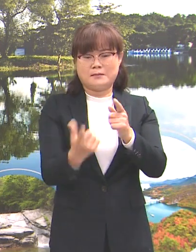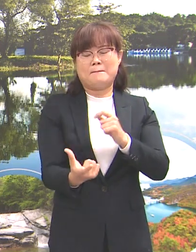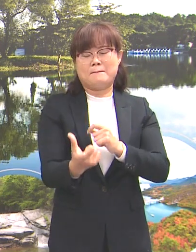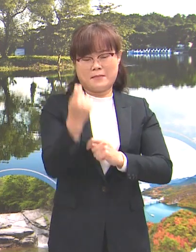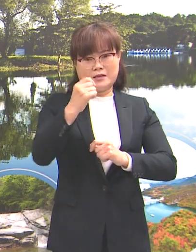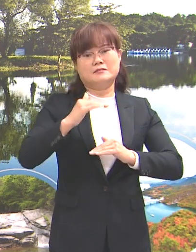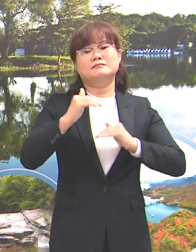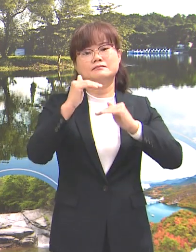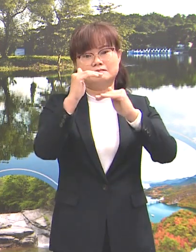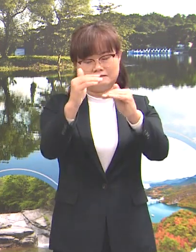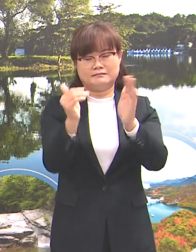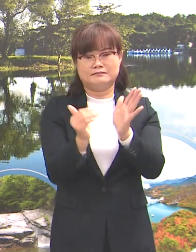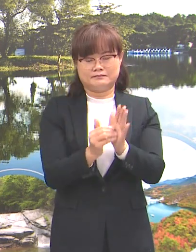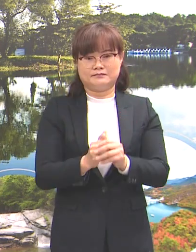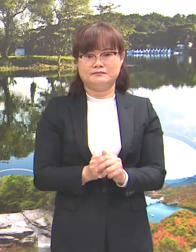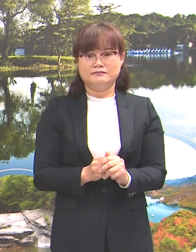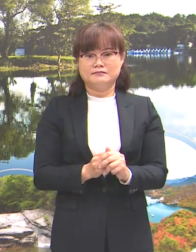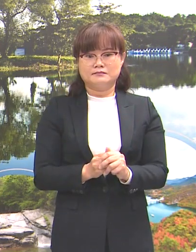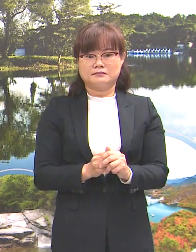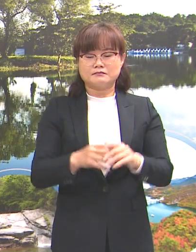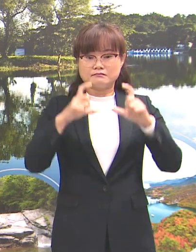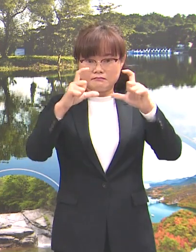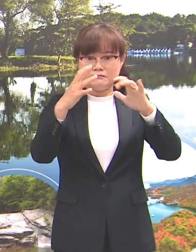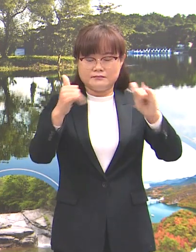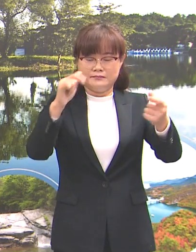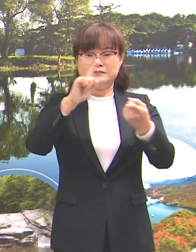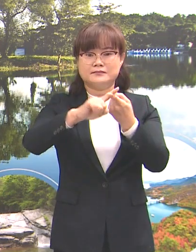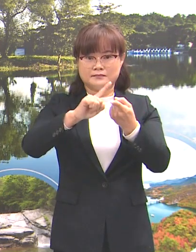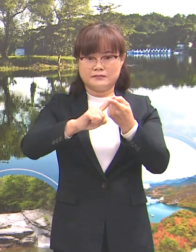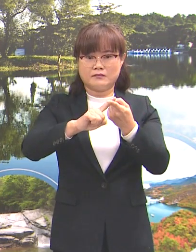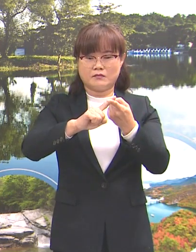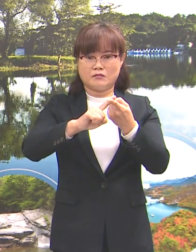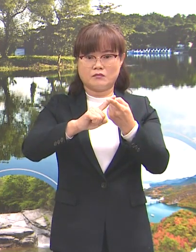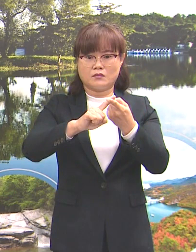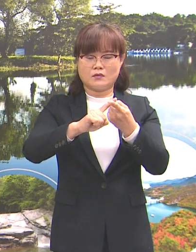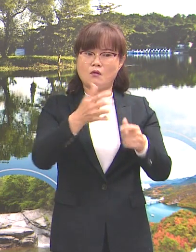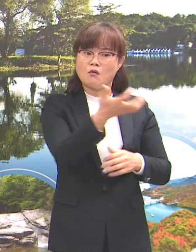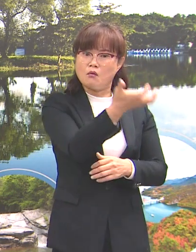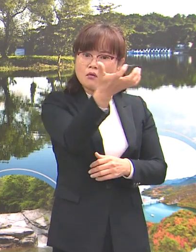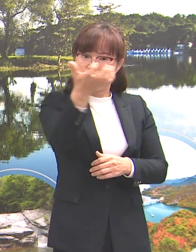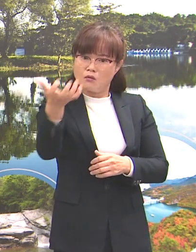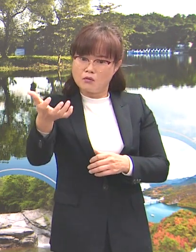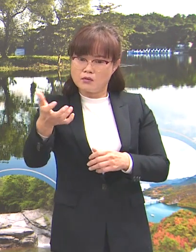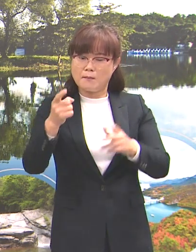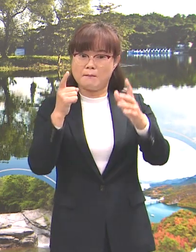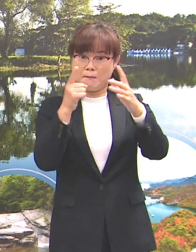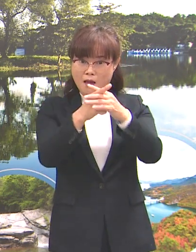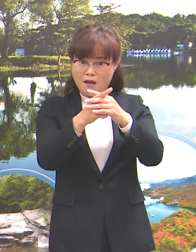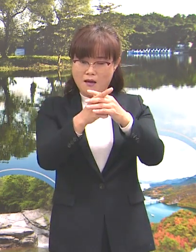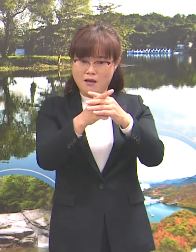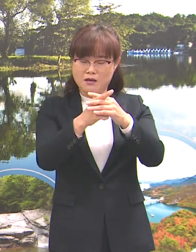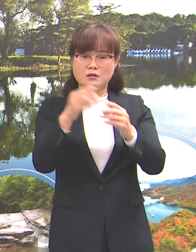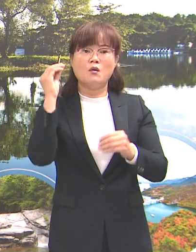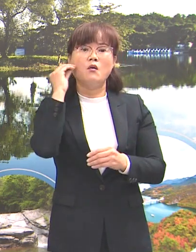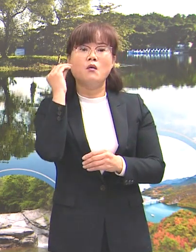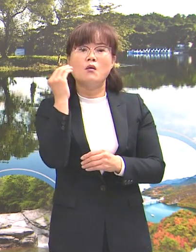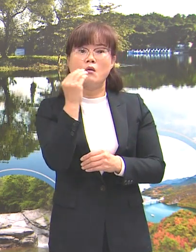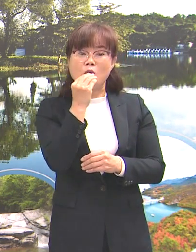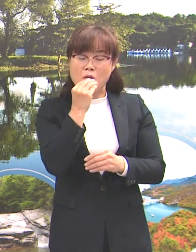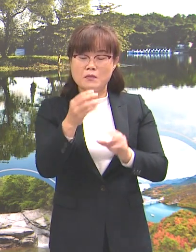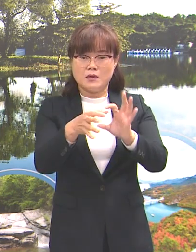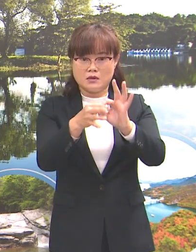하겠습니다. 확진자의 대화여는 동선이 파악되는 대로 홈페이지 등을